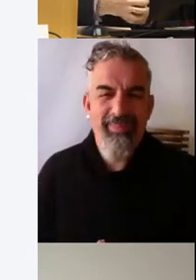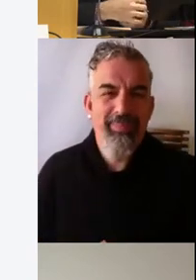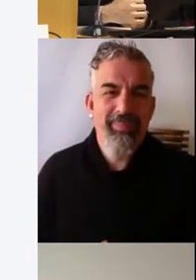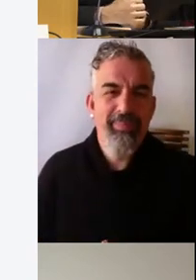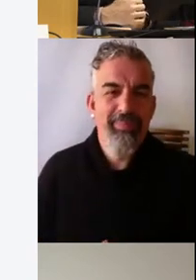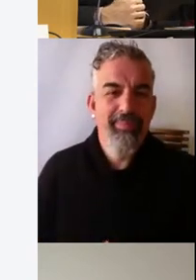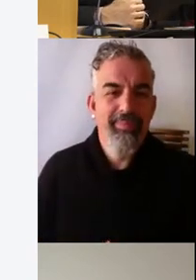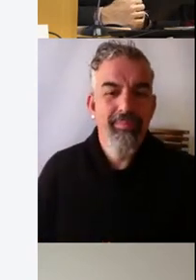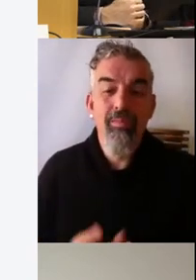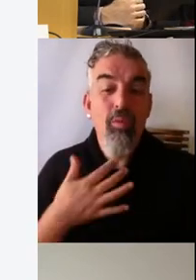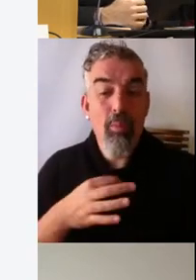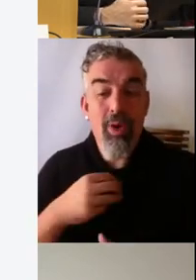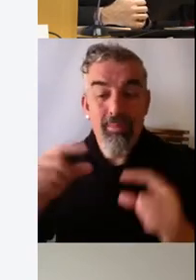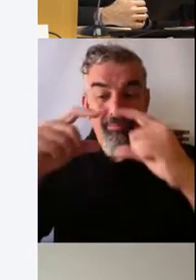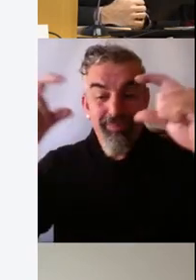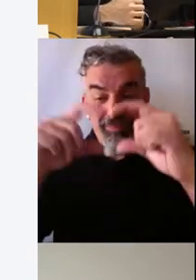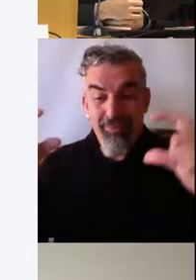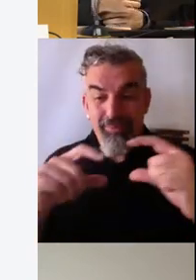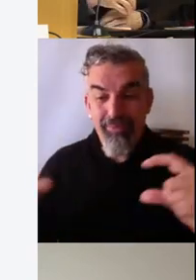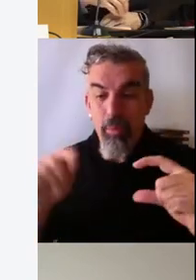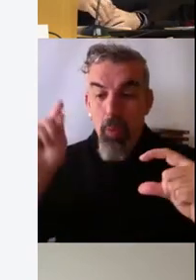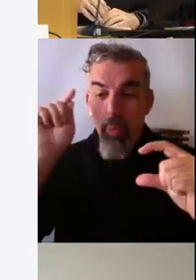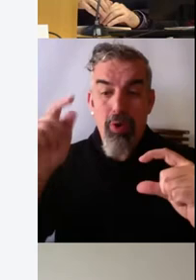Podéis marcar, como digo, todas las que queráis.